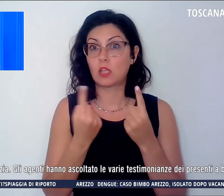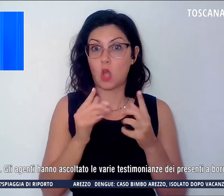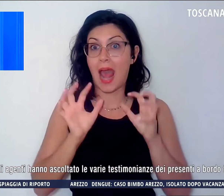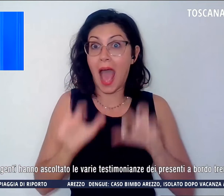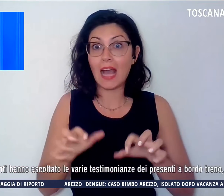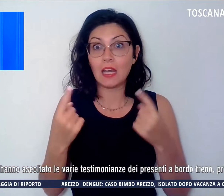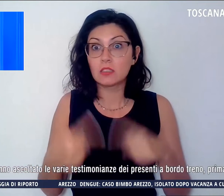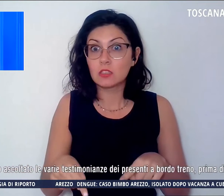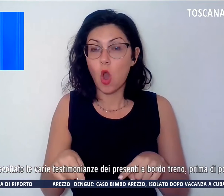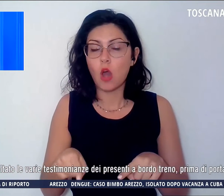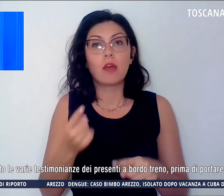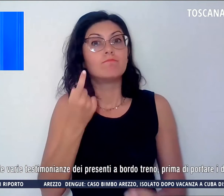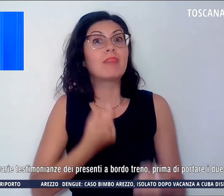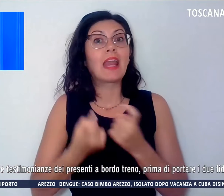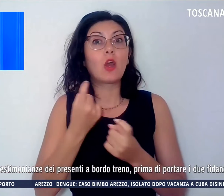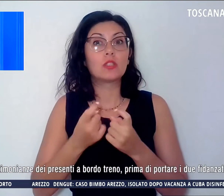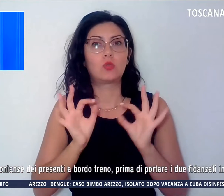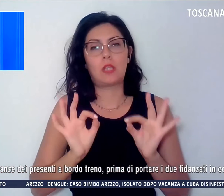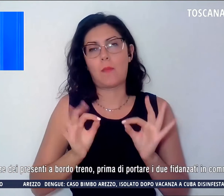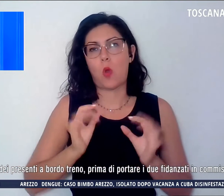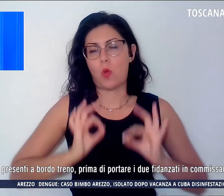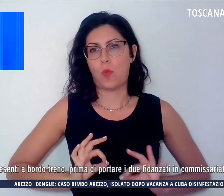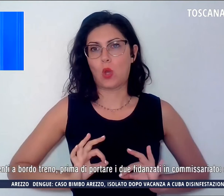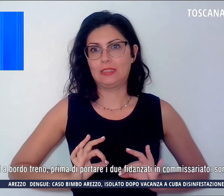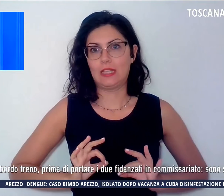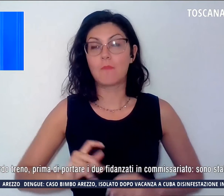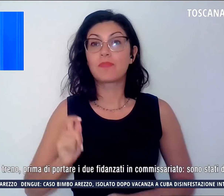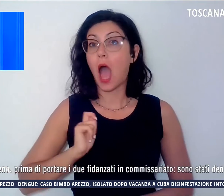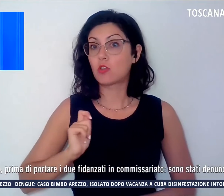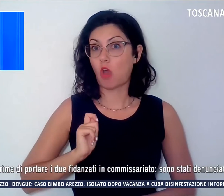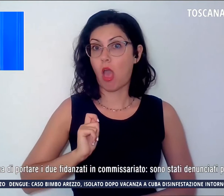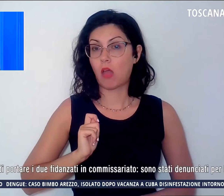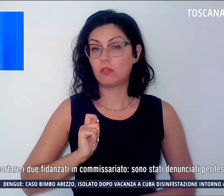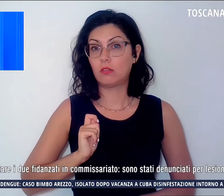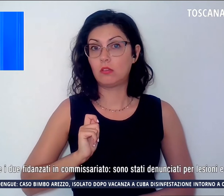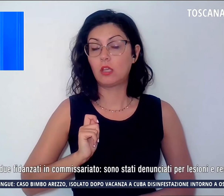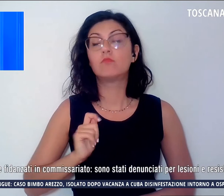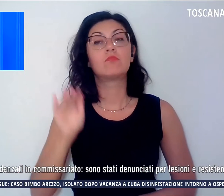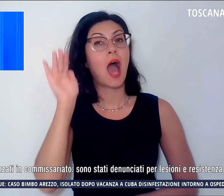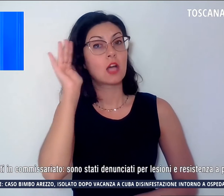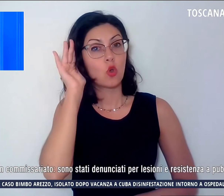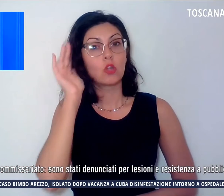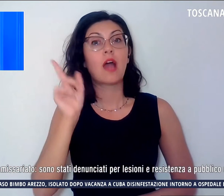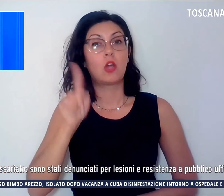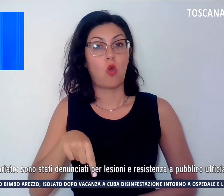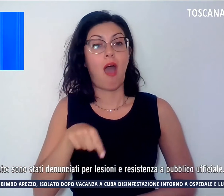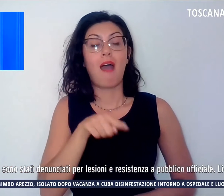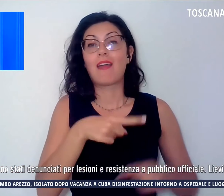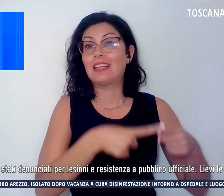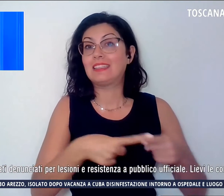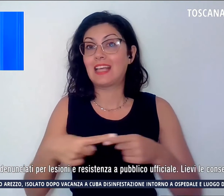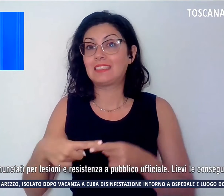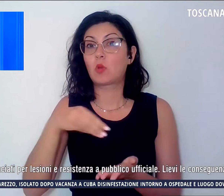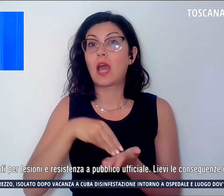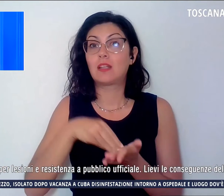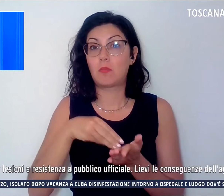stata ricostruita dalla polizia. Gli agenti hanno ascoltato anche le varie testimonianze dei presenti